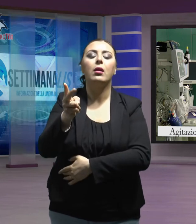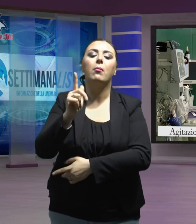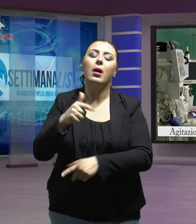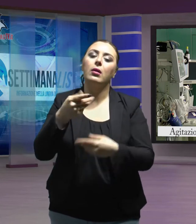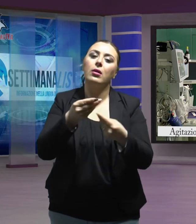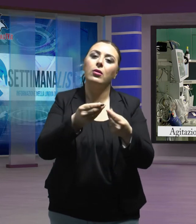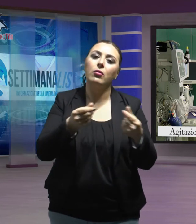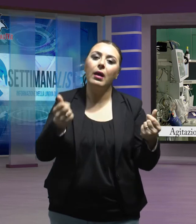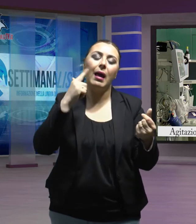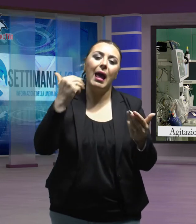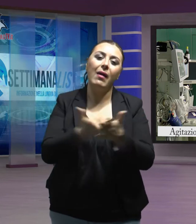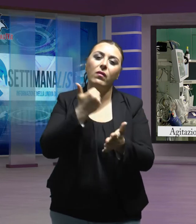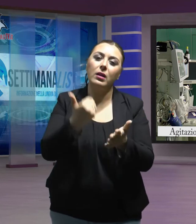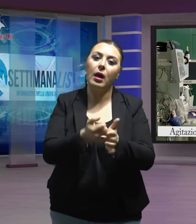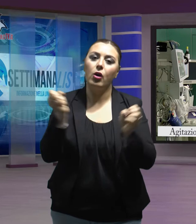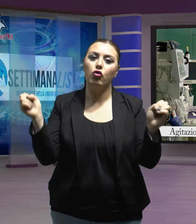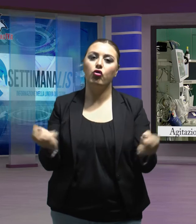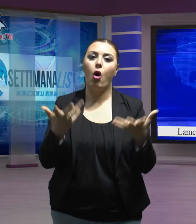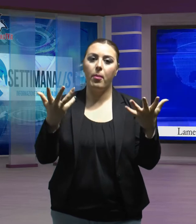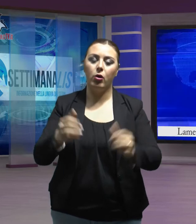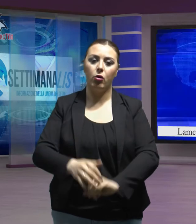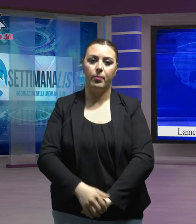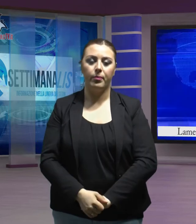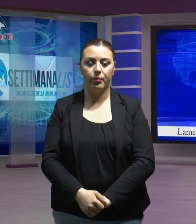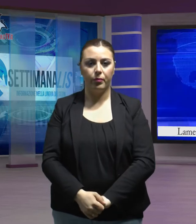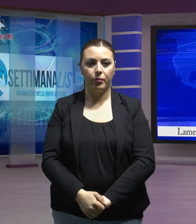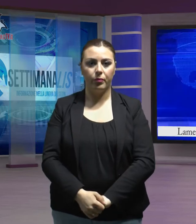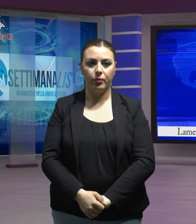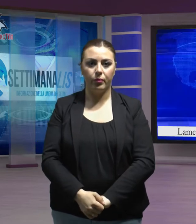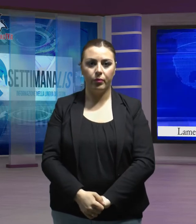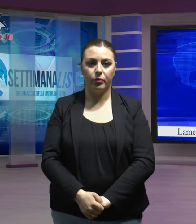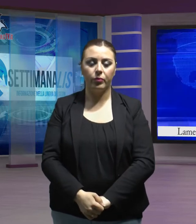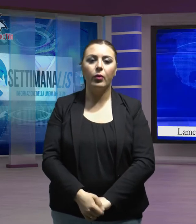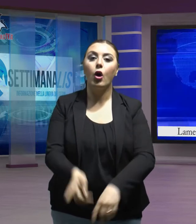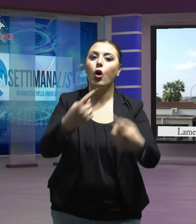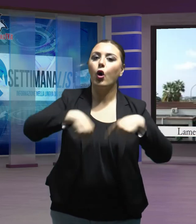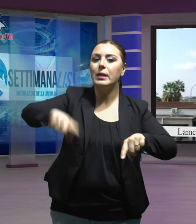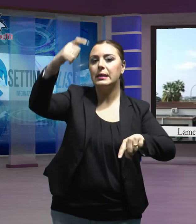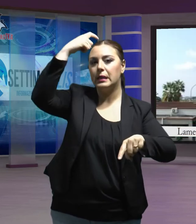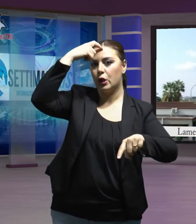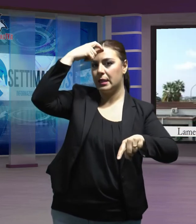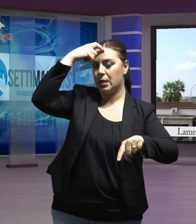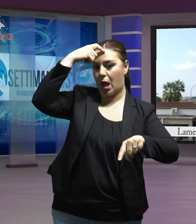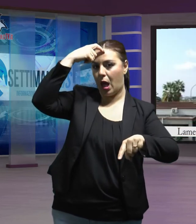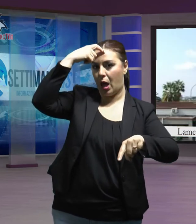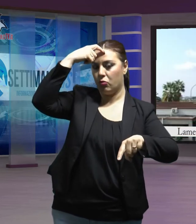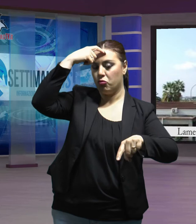uno sciopero. Il Consiglio di Stato ha fissato per il 19